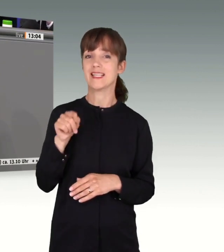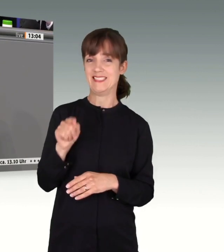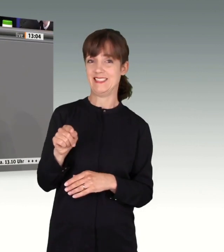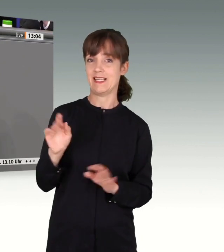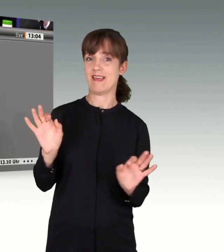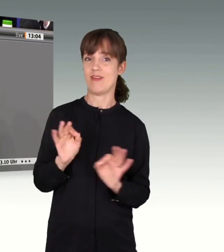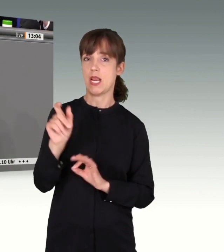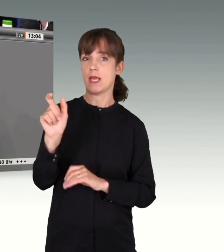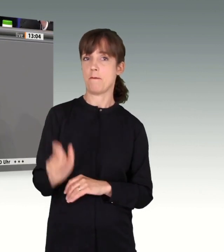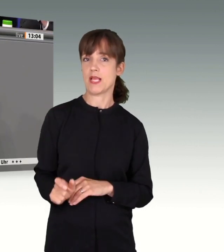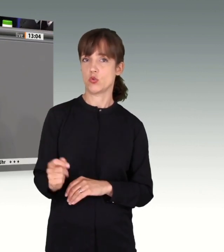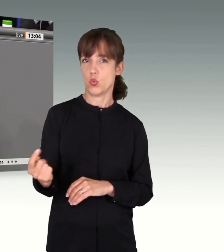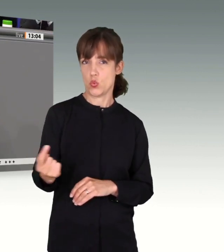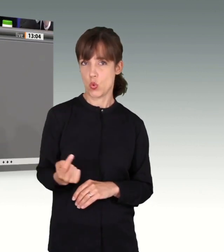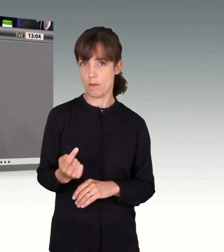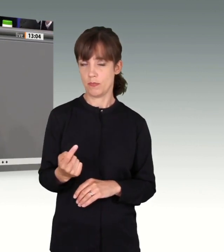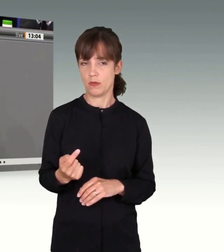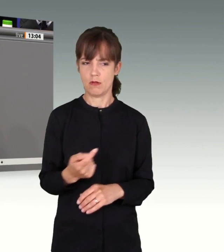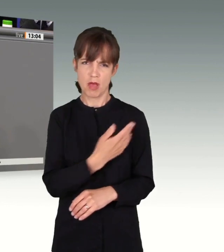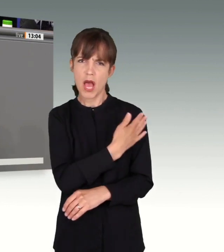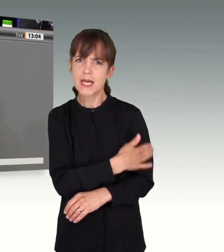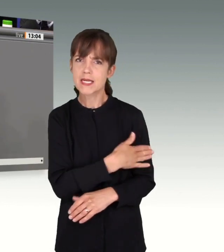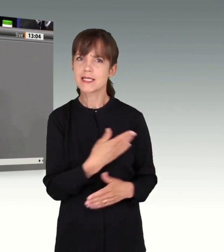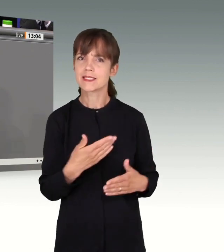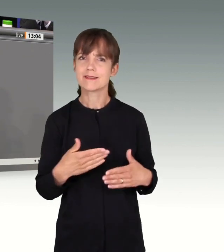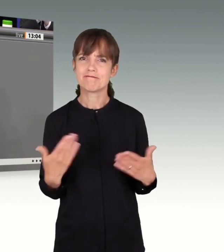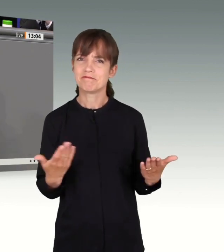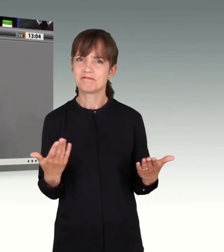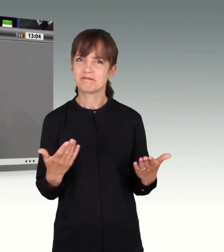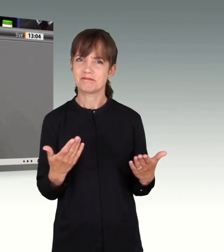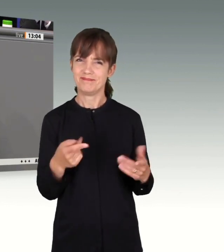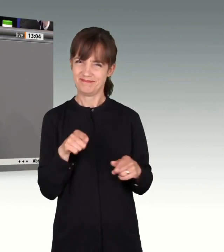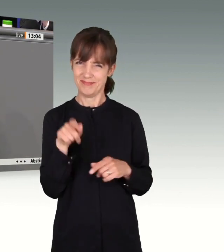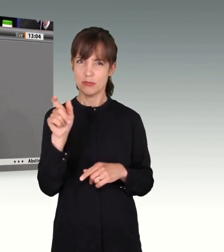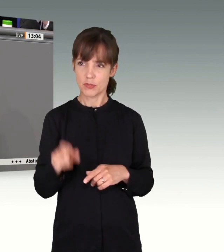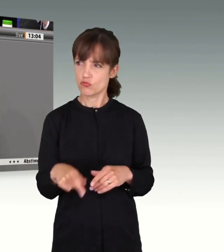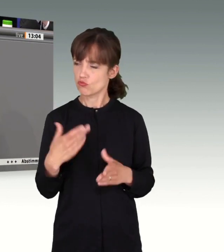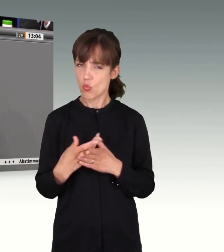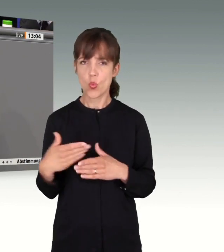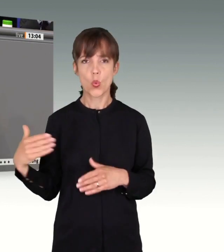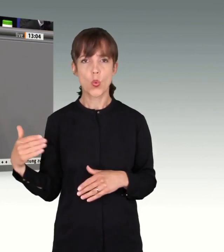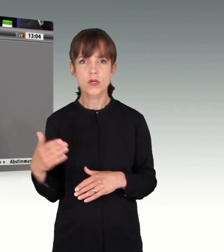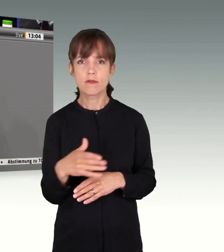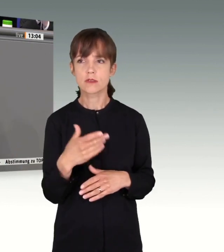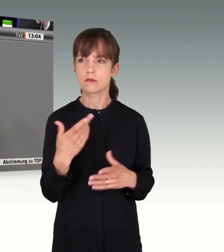Person, und auf der anderen Seite konnte man, während diese Person sich schon bewegte, nicht angemessen reagieren.